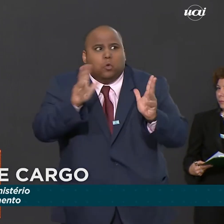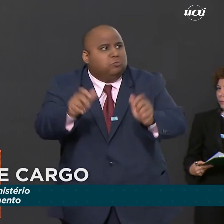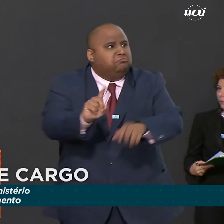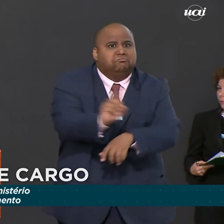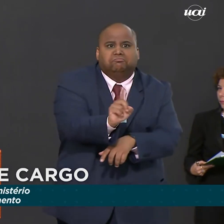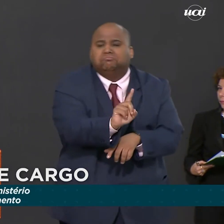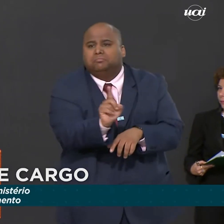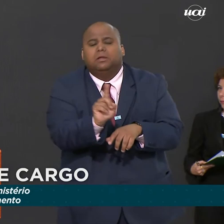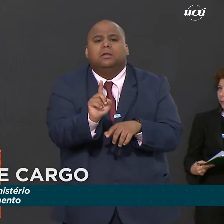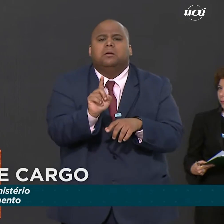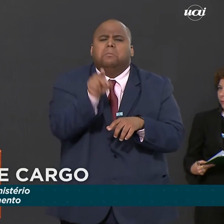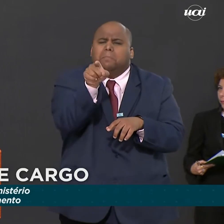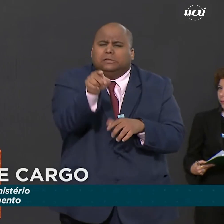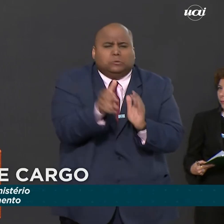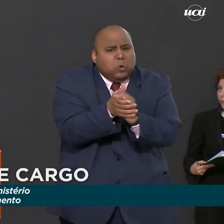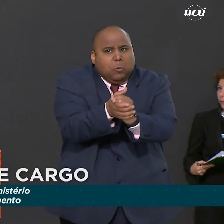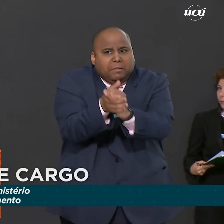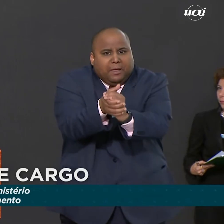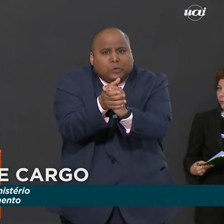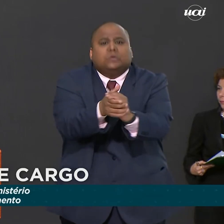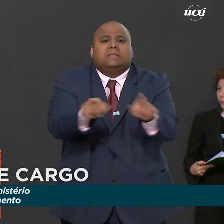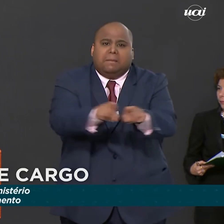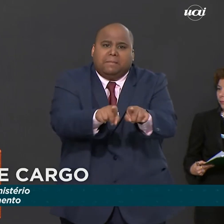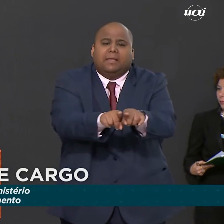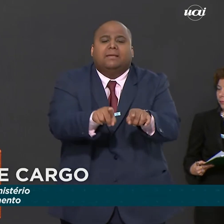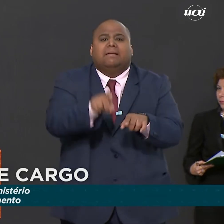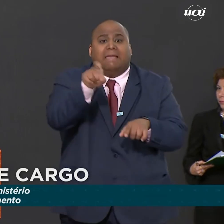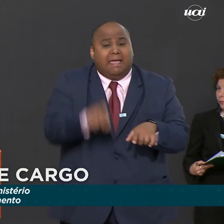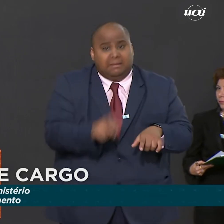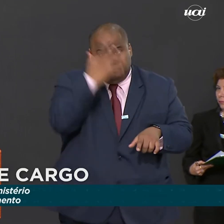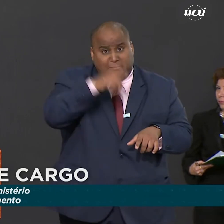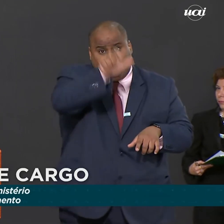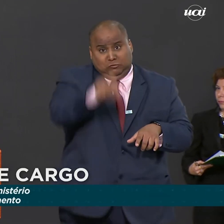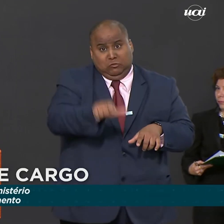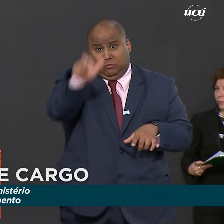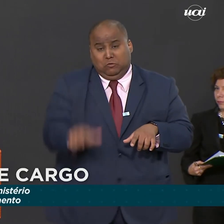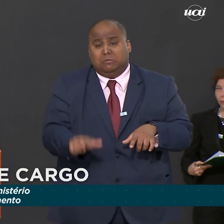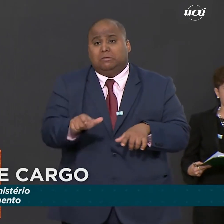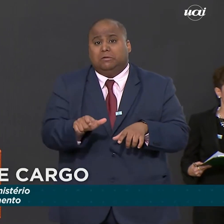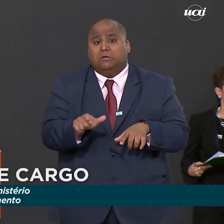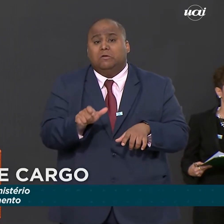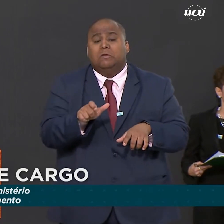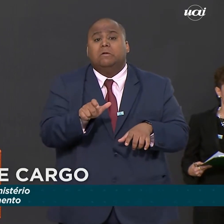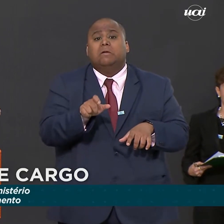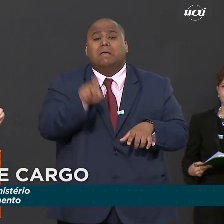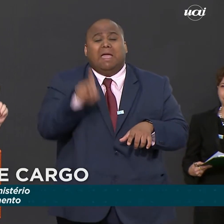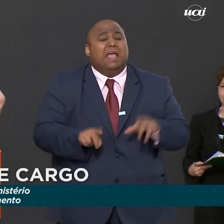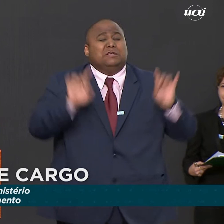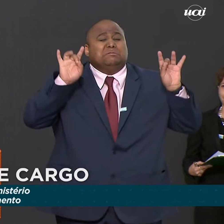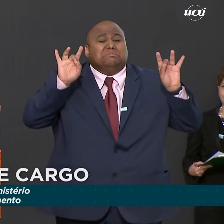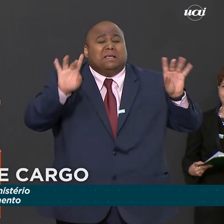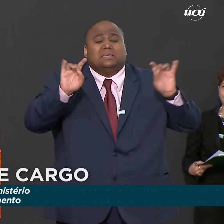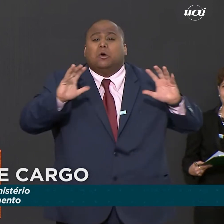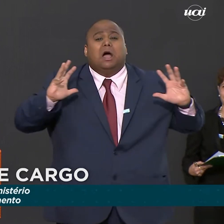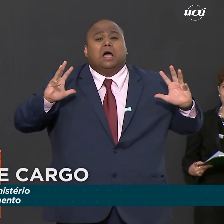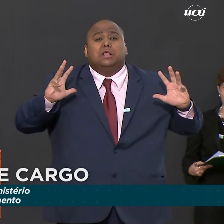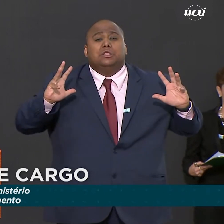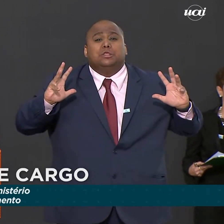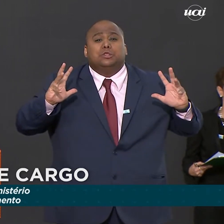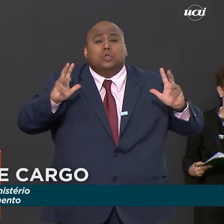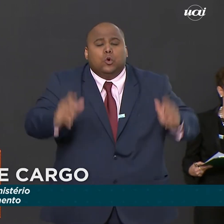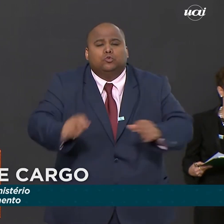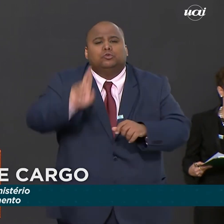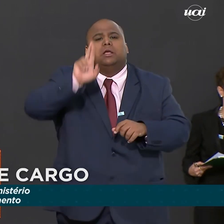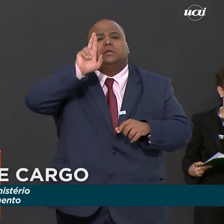Em seus nomes eu cumprimento aqui, aqueles e aquelas, e aqui vai minha homenagem especial, a todos que foram